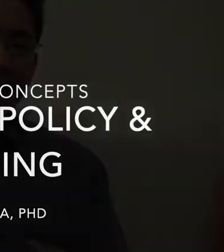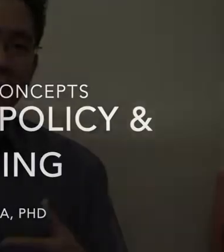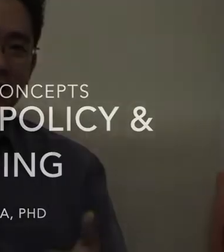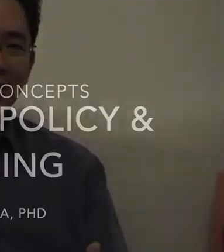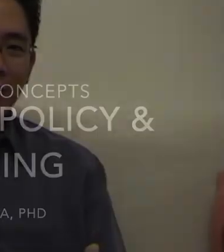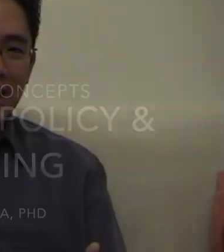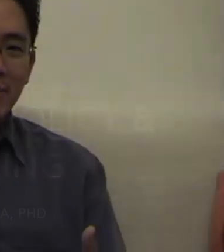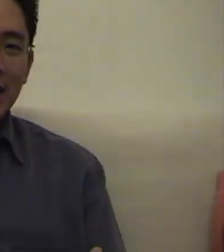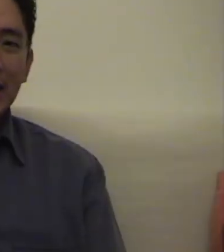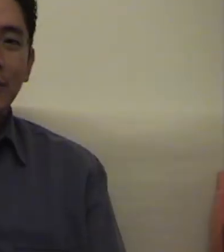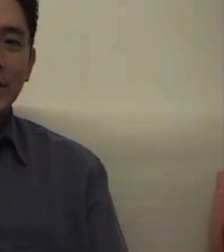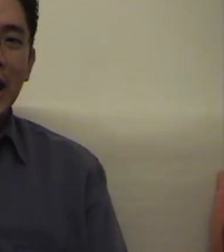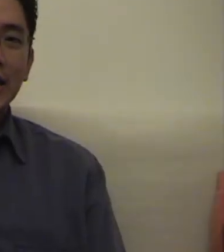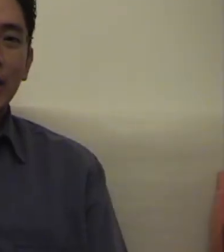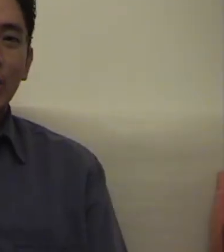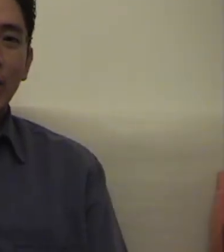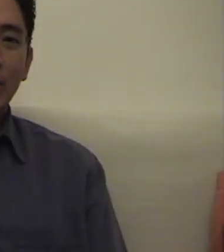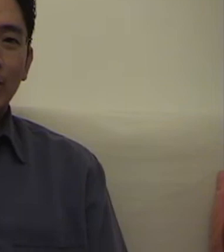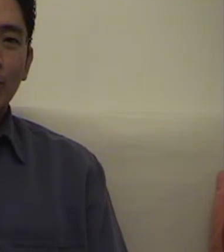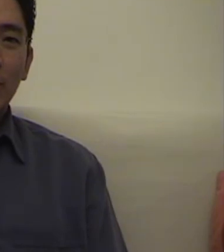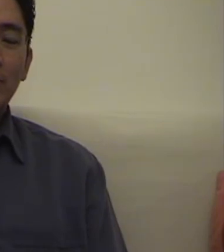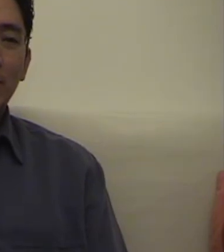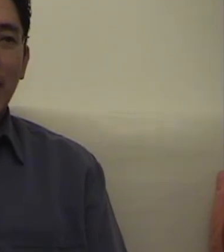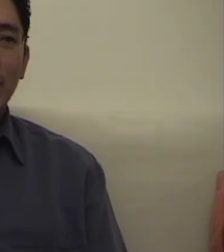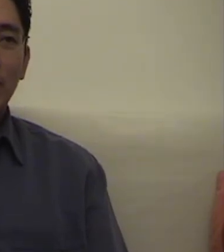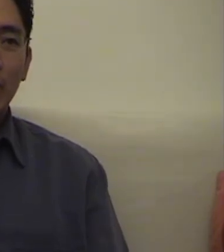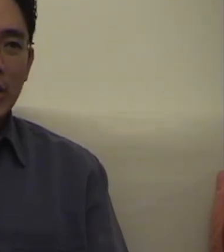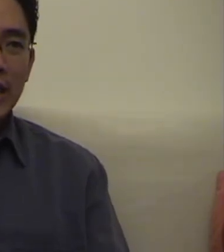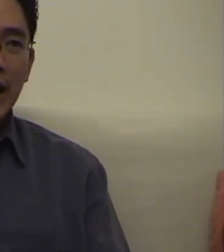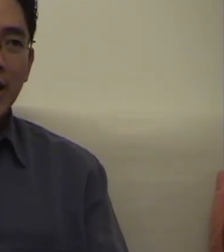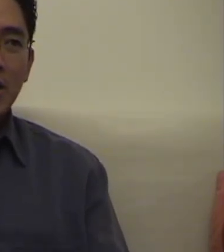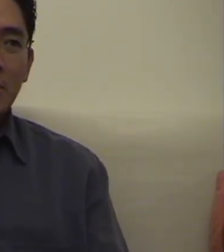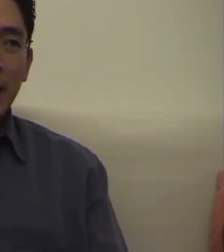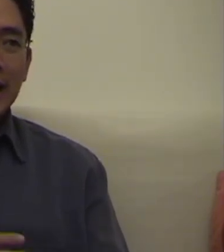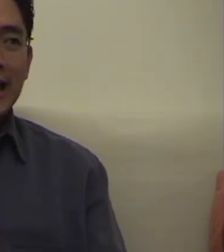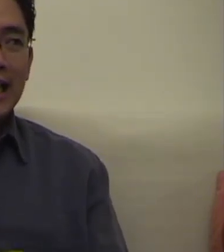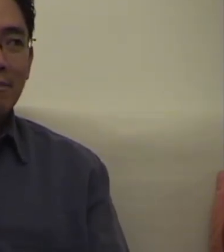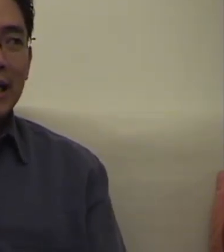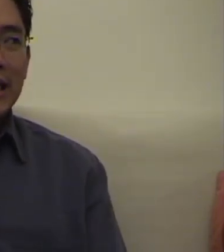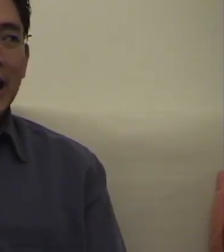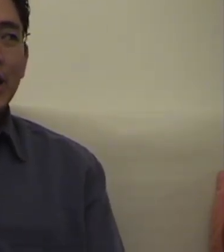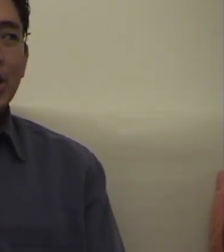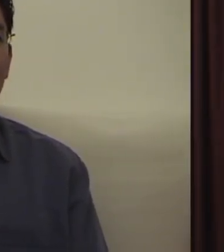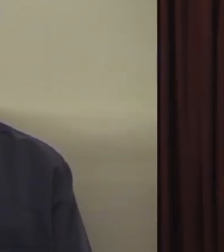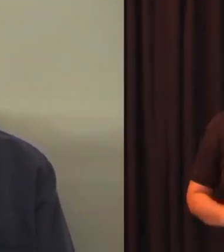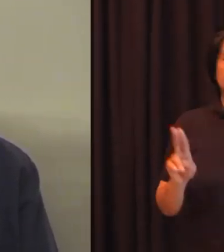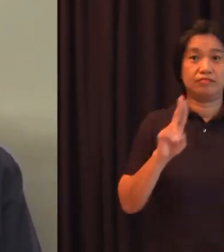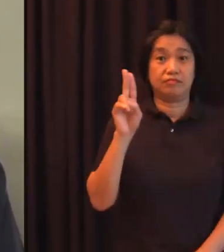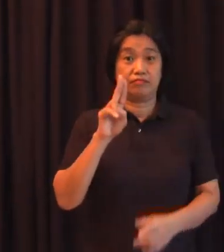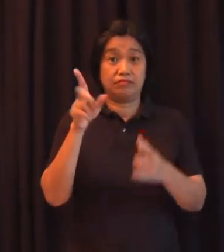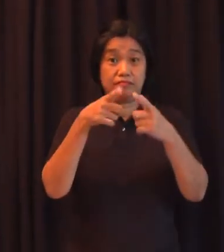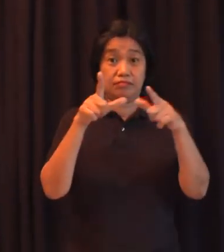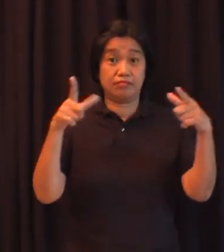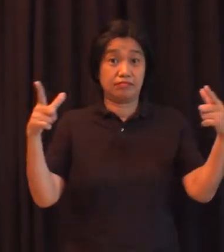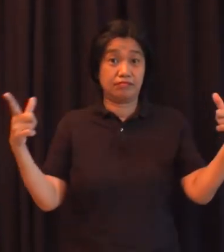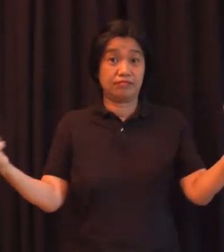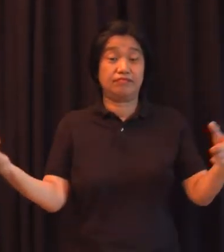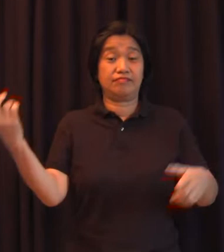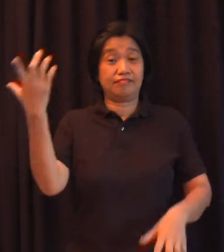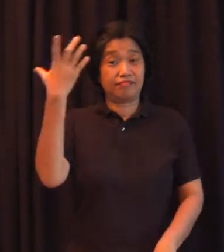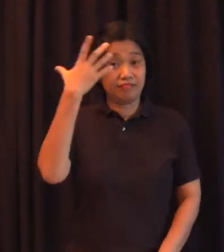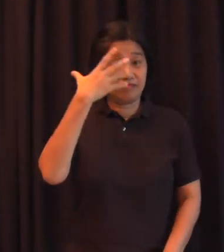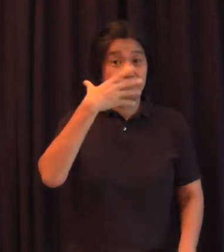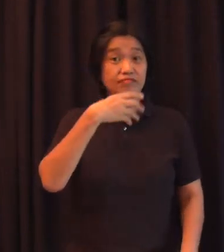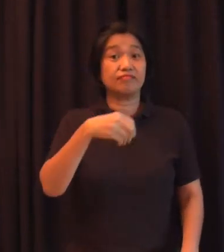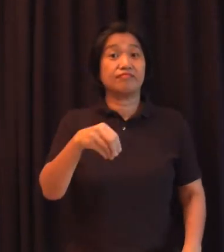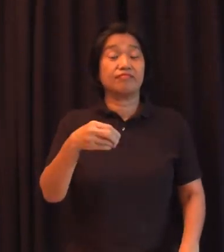Para mas maging malinaw sa atin kung ano itong pagpaglaan ng pambansa wika, maganda na palikan yung mga